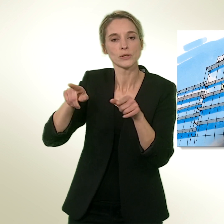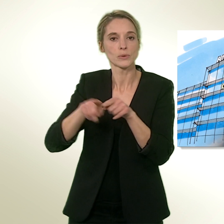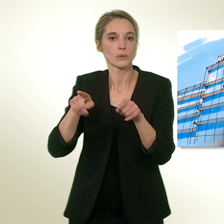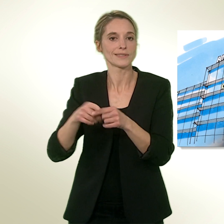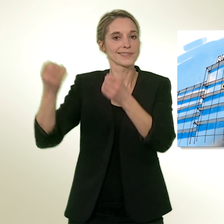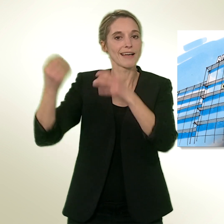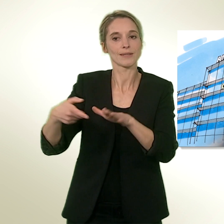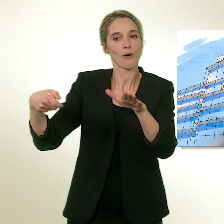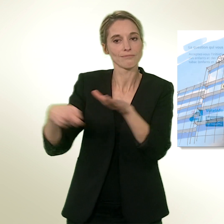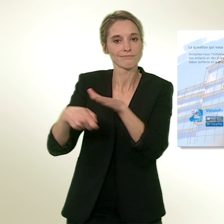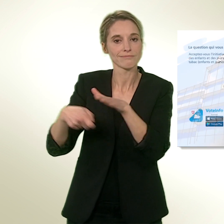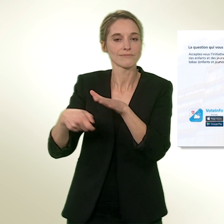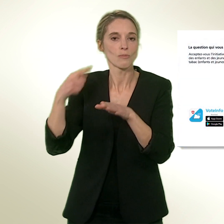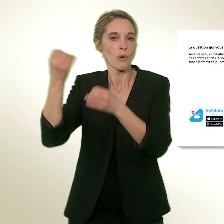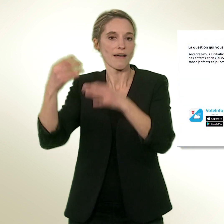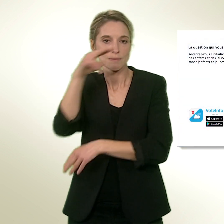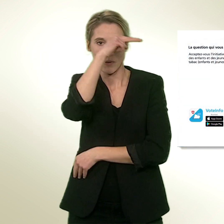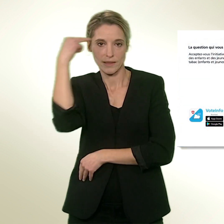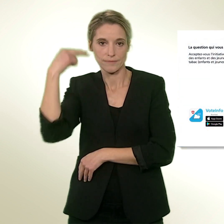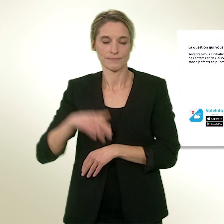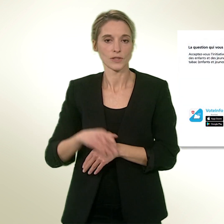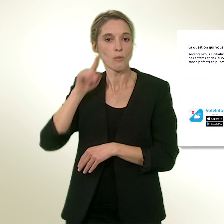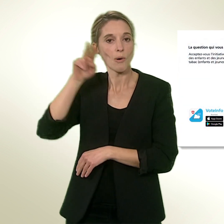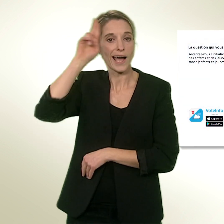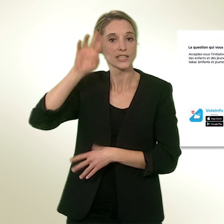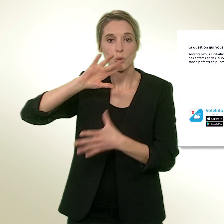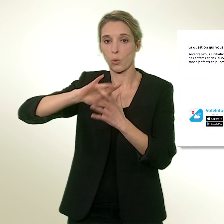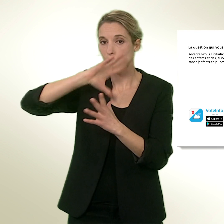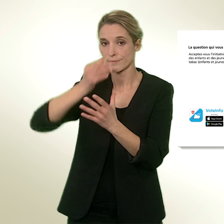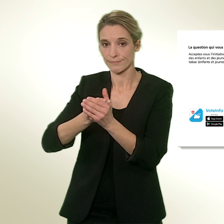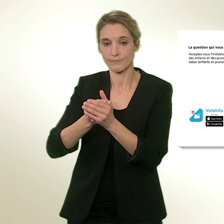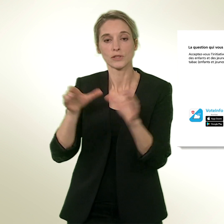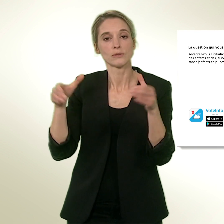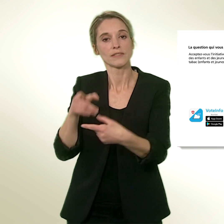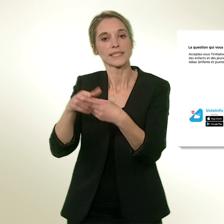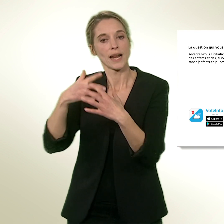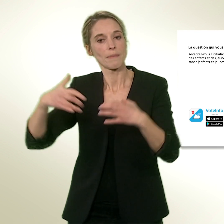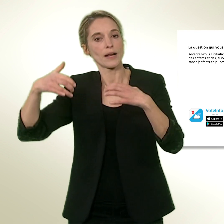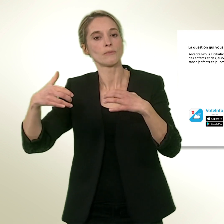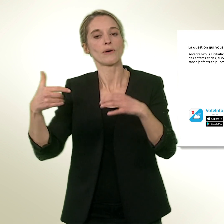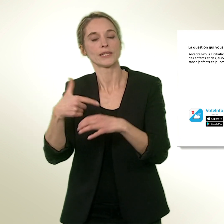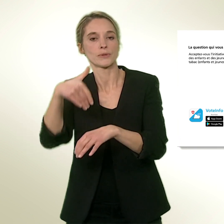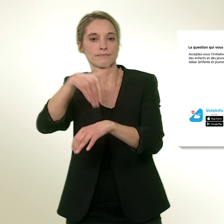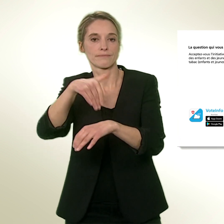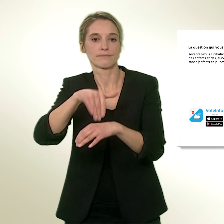manifestations nationales. Pour toutes ces raisons, le Conseil fédéral et le Parlement vous recommandent de rejeter l'initiative.